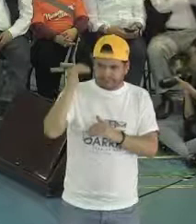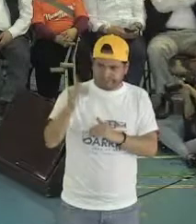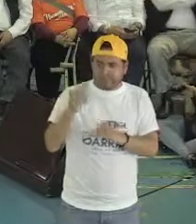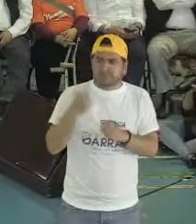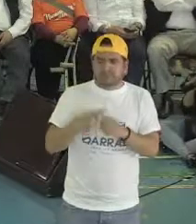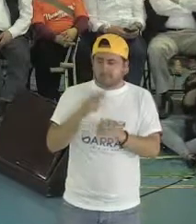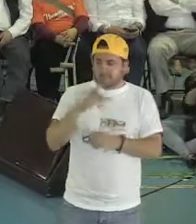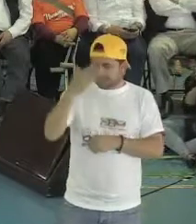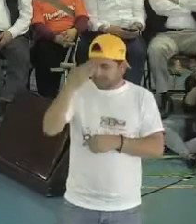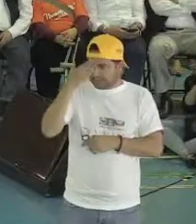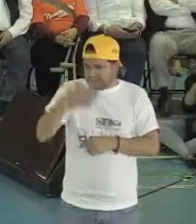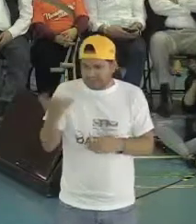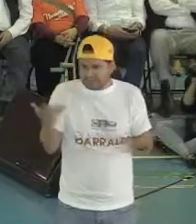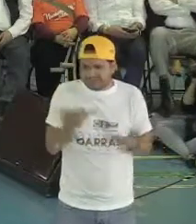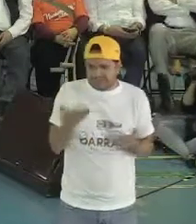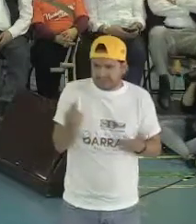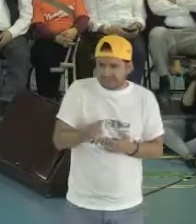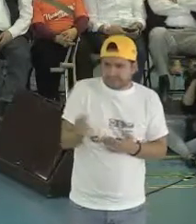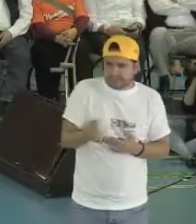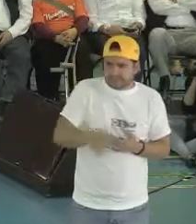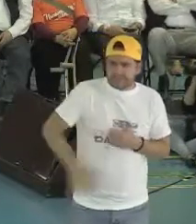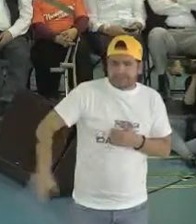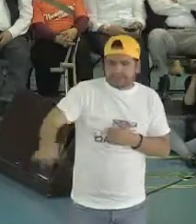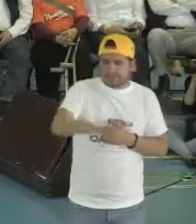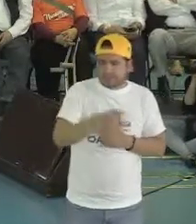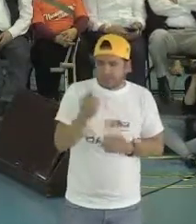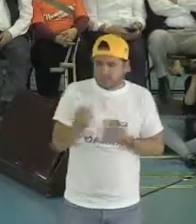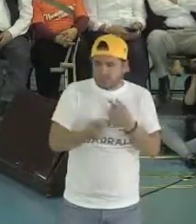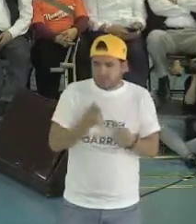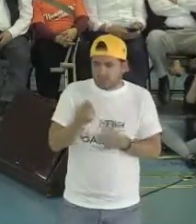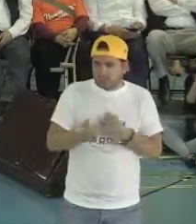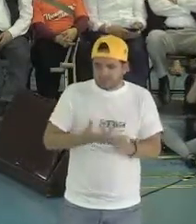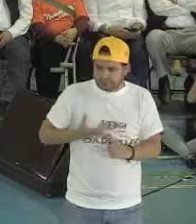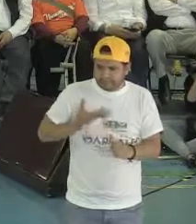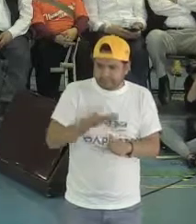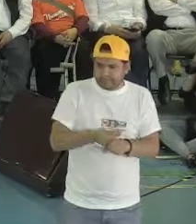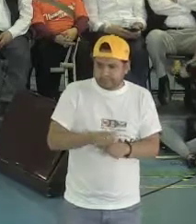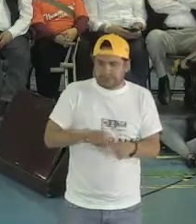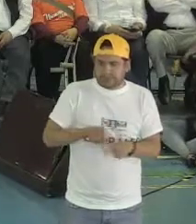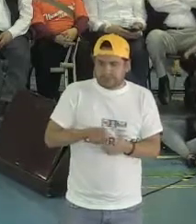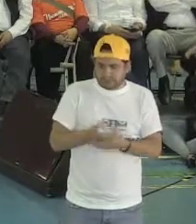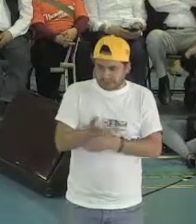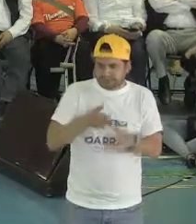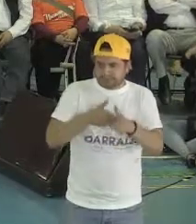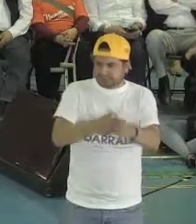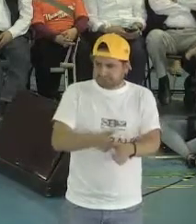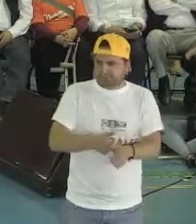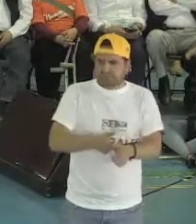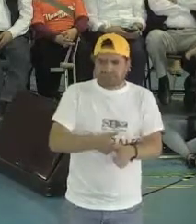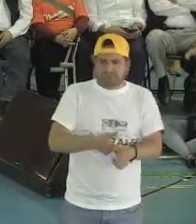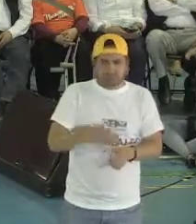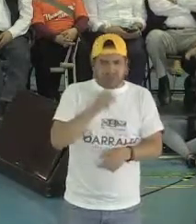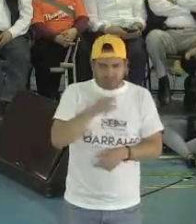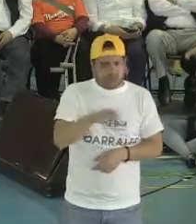sabe lo que ustedes requieren, lo que les va a ser útil y lo que les va a ayudar a salir adelante, sin duda, son ustedes mismos.